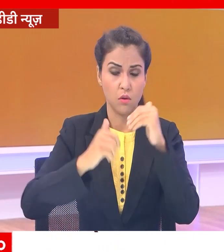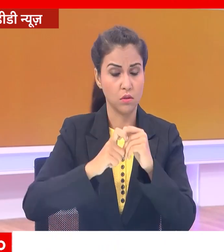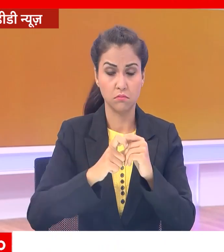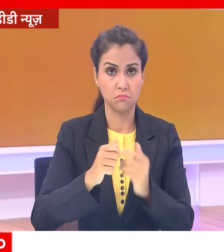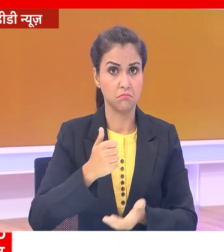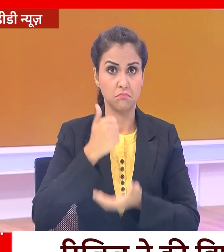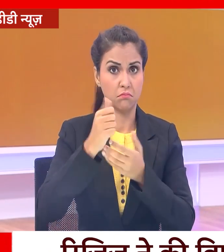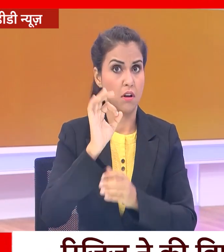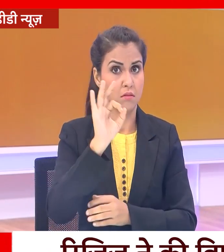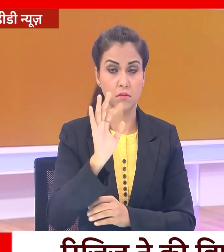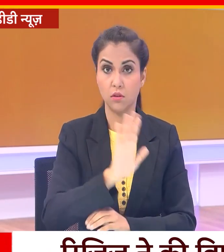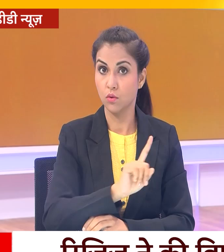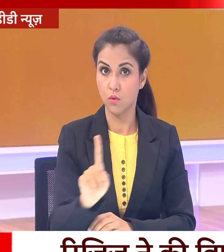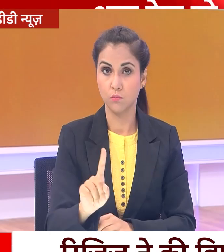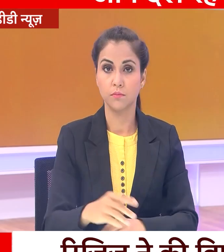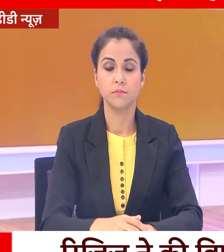अच्छा नहीं है